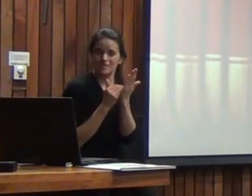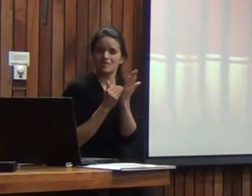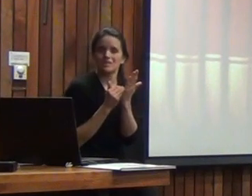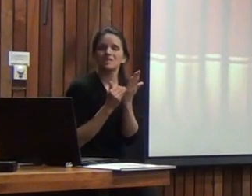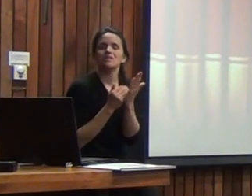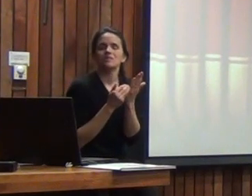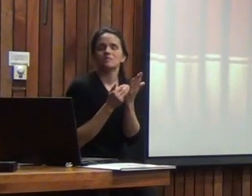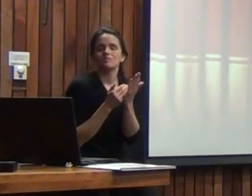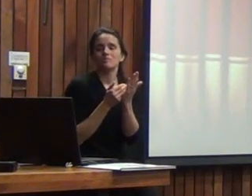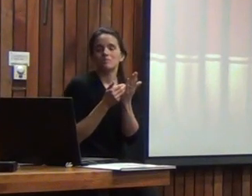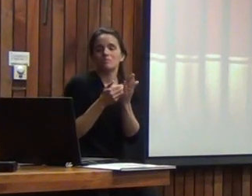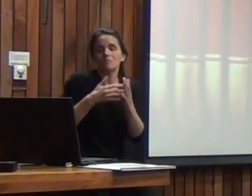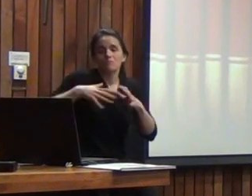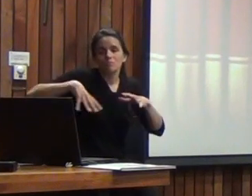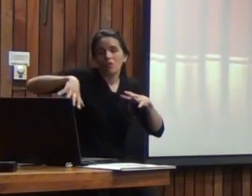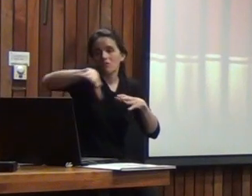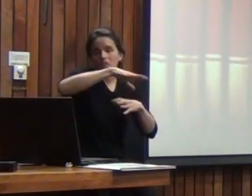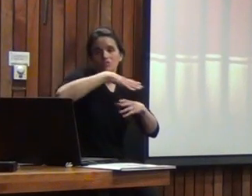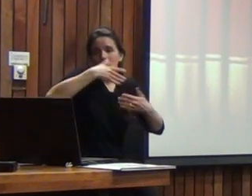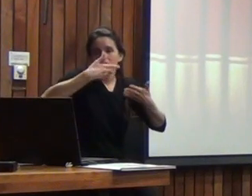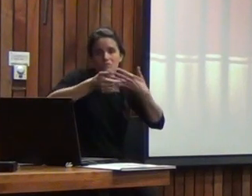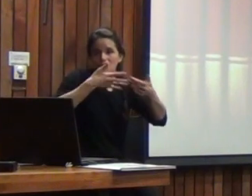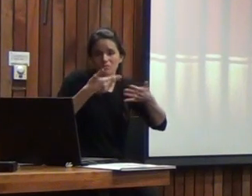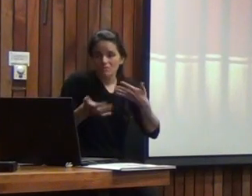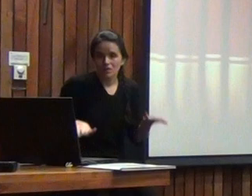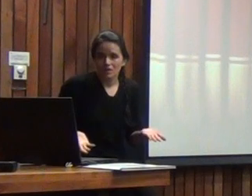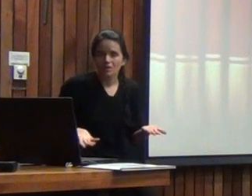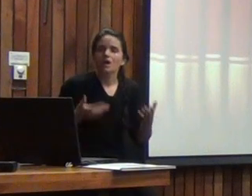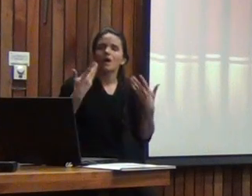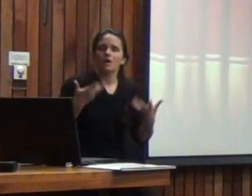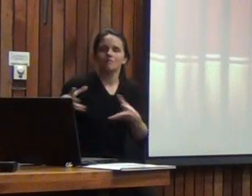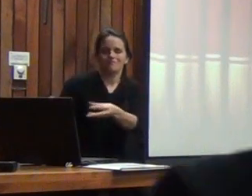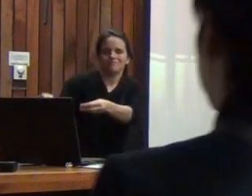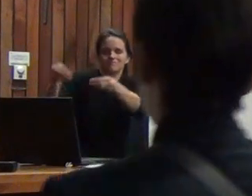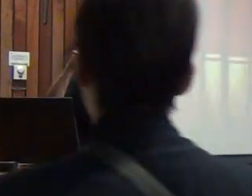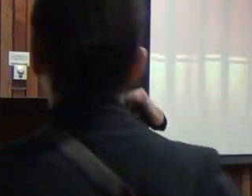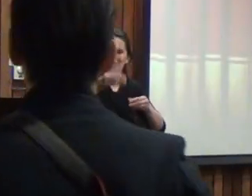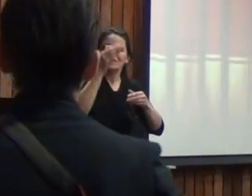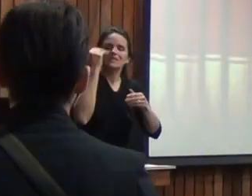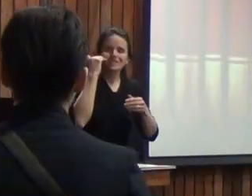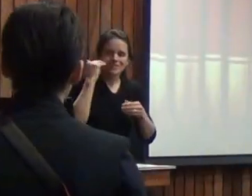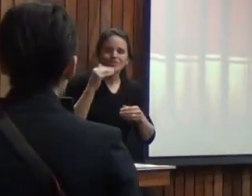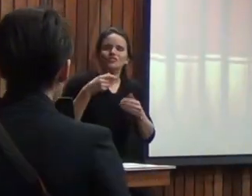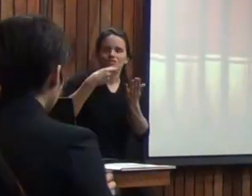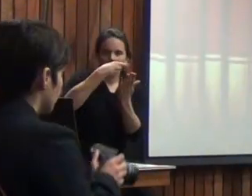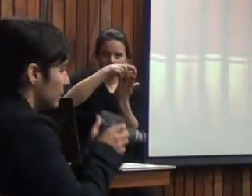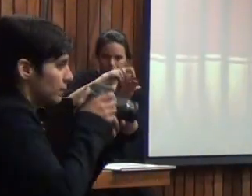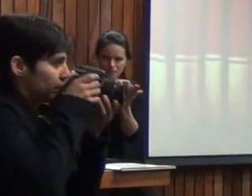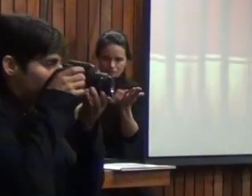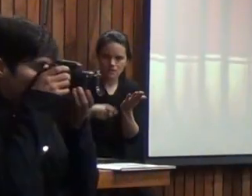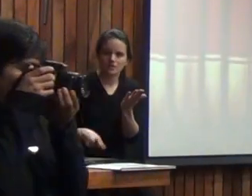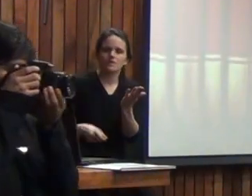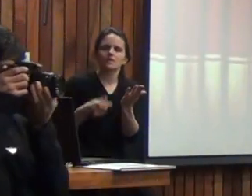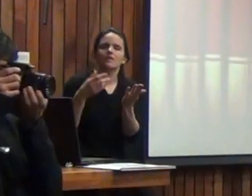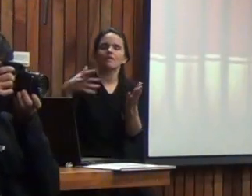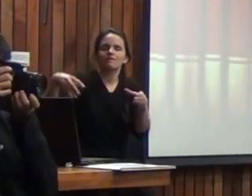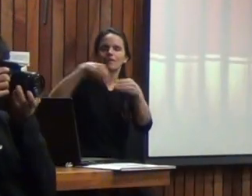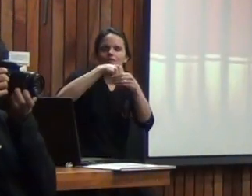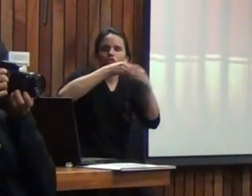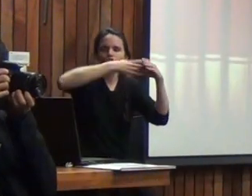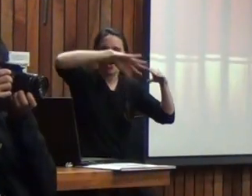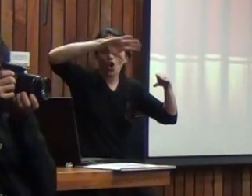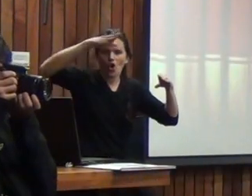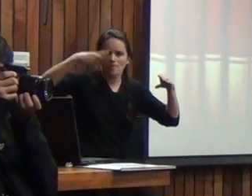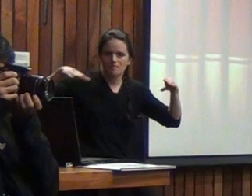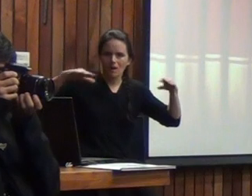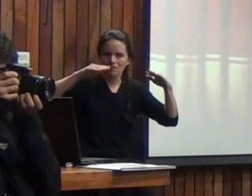población por lo tanto en este caso en particular se incluyeron niños con discapacidad intelectual dentro de la norma son justamente los